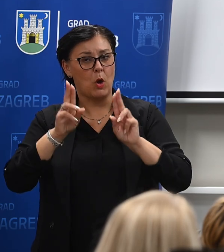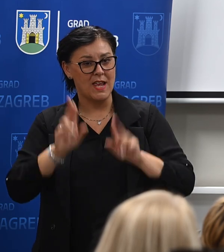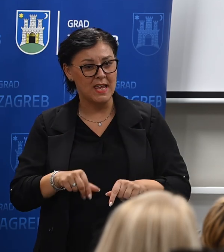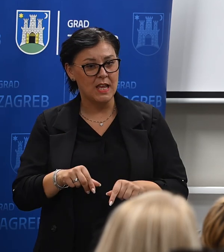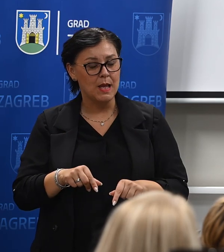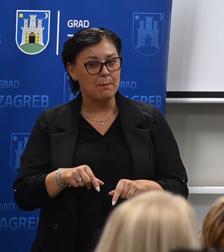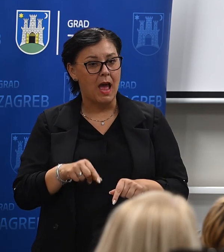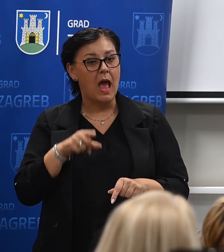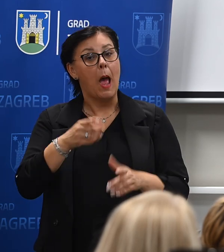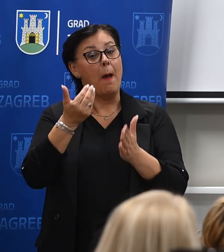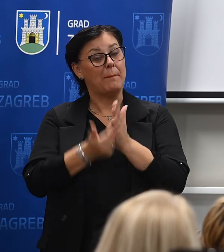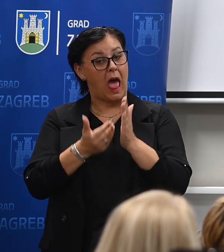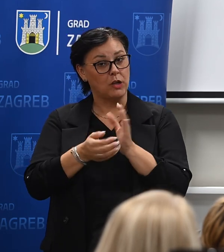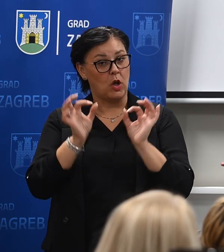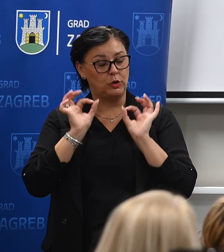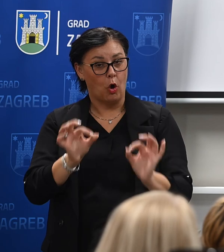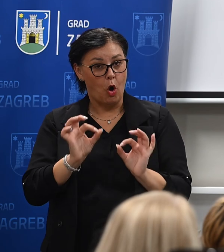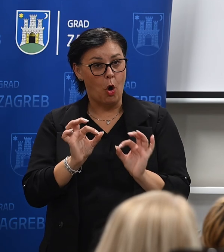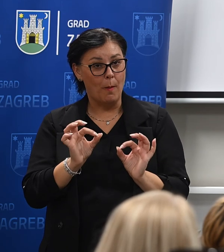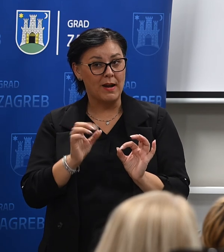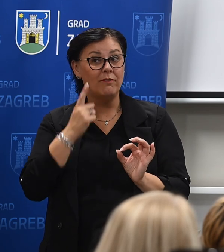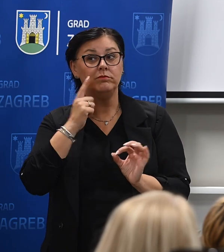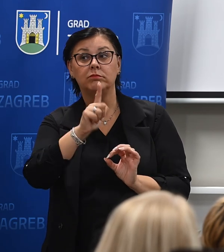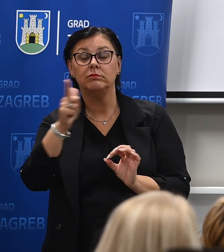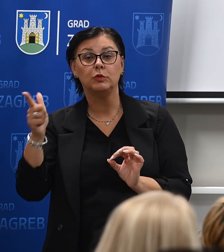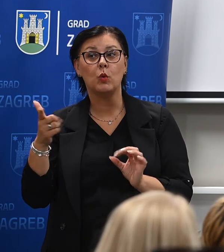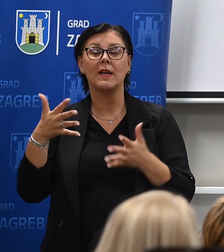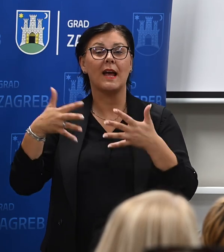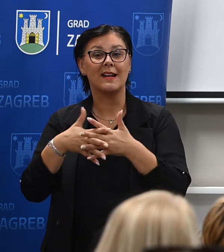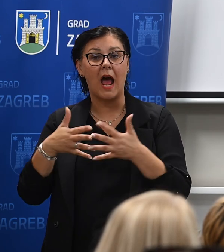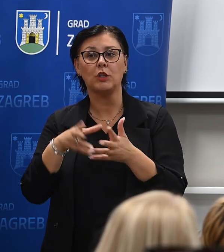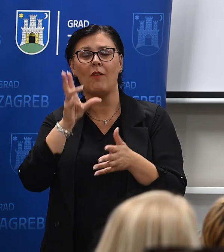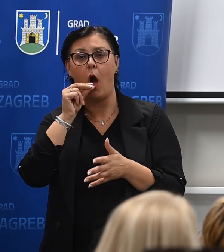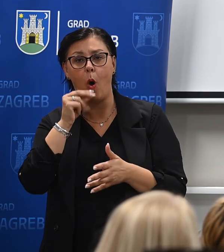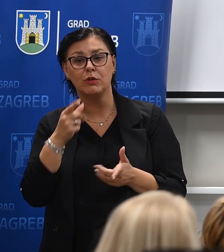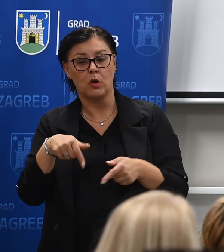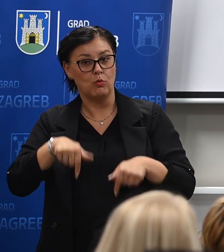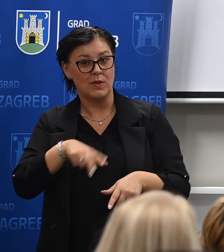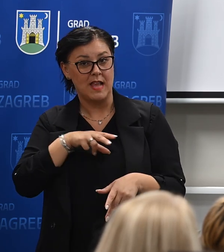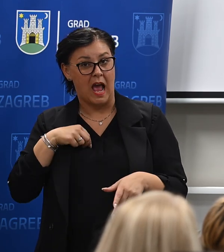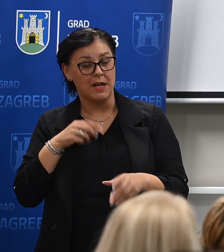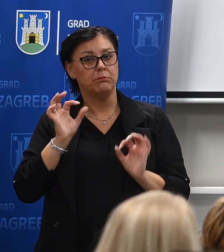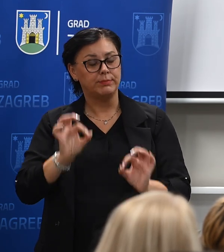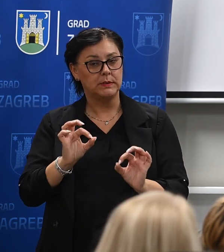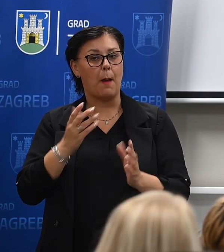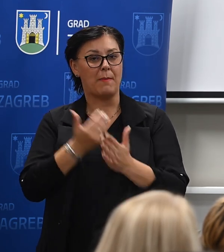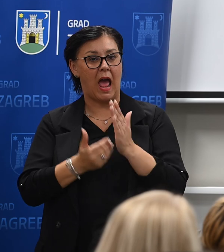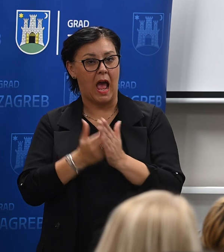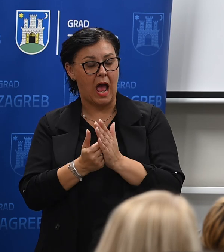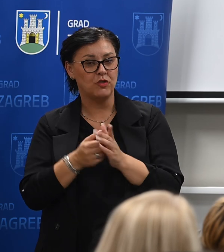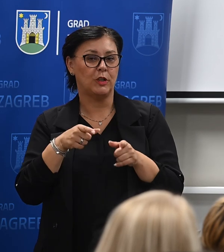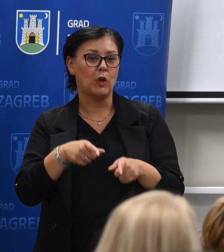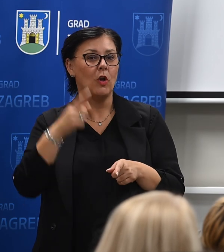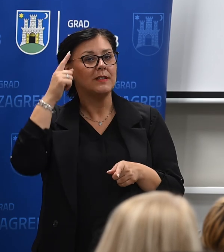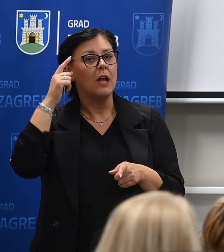plaće konkurente u odnosu na druge, dakle, druge gradove, općine ili privatne vrtiće, mislim da nas čini